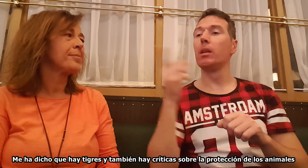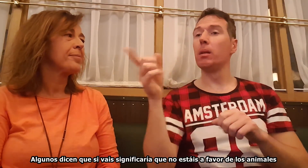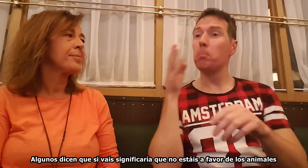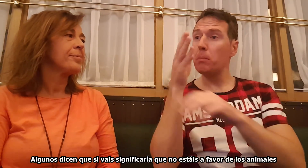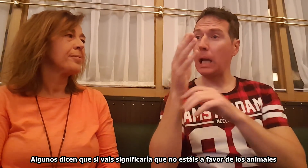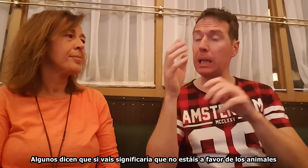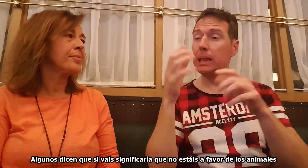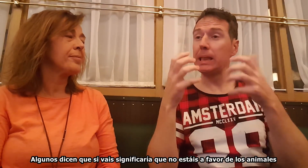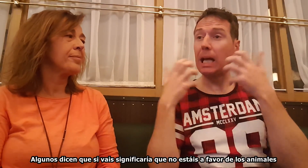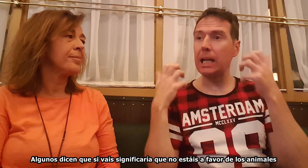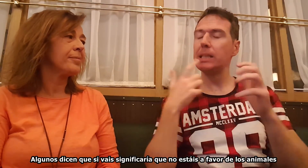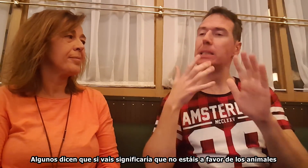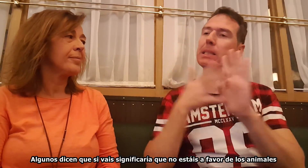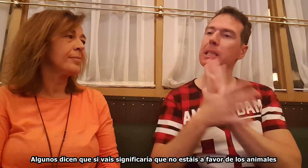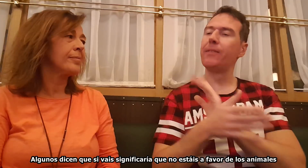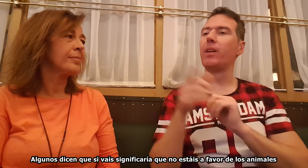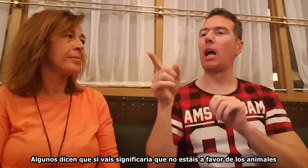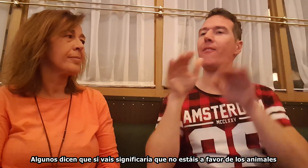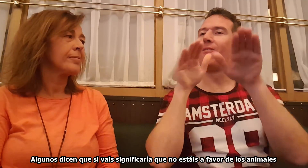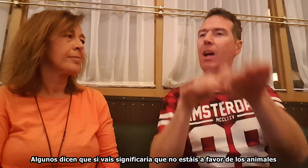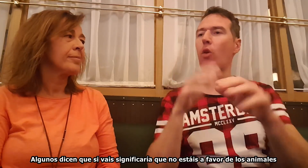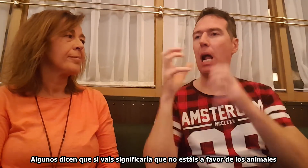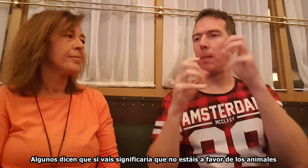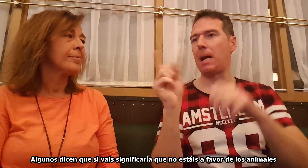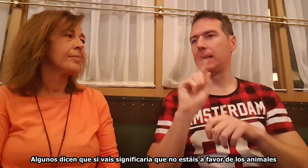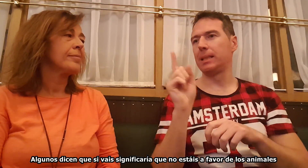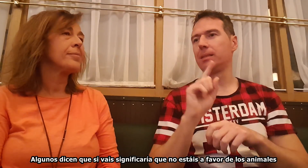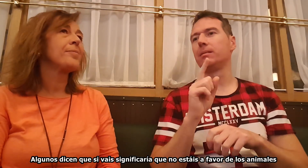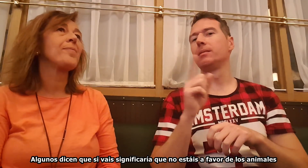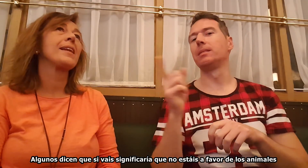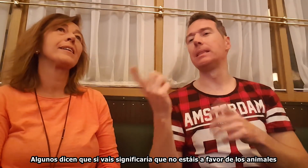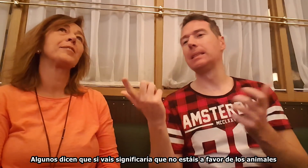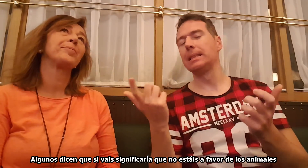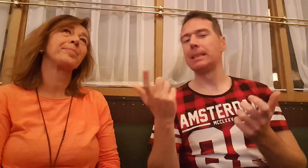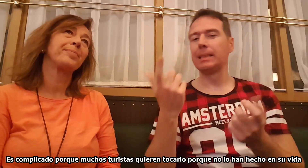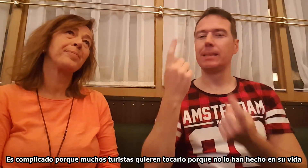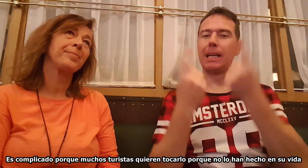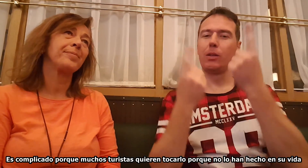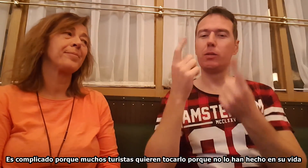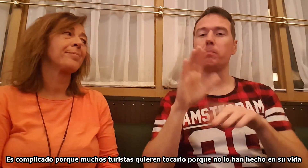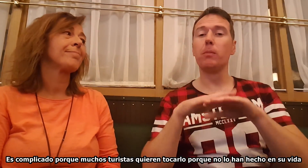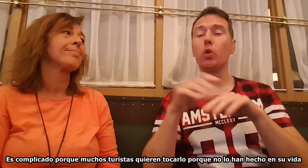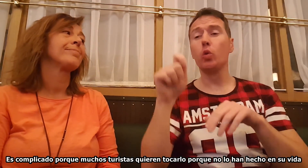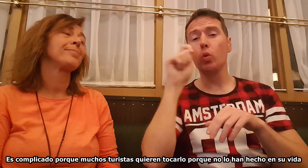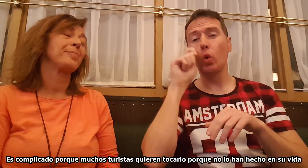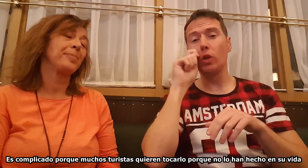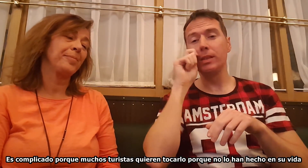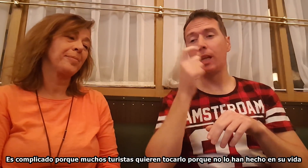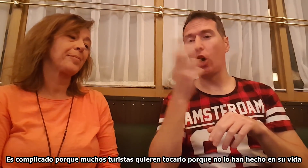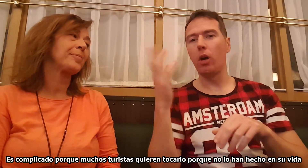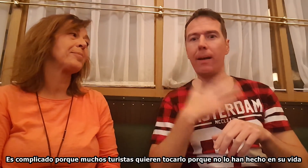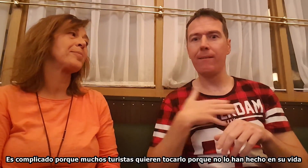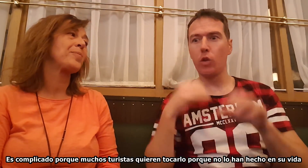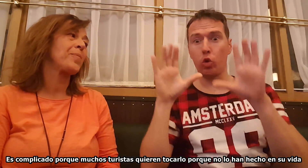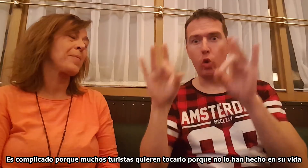Algunos dicen que si vais significa que no estáis a favor de los animales. Es complicado porque muchos turistas